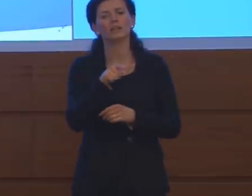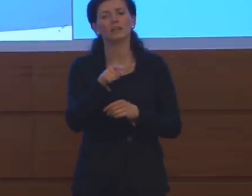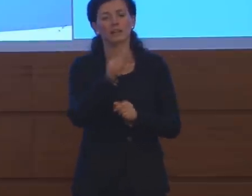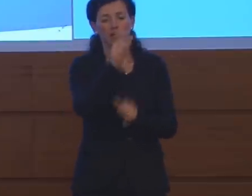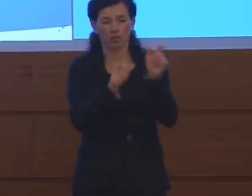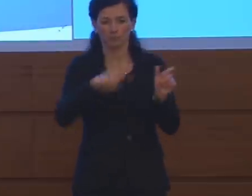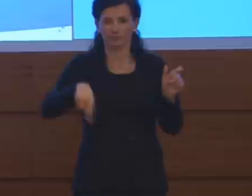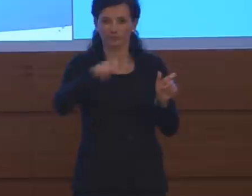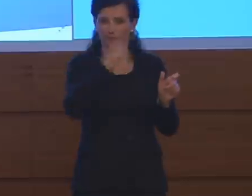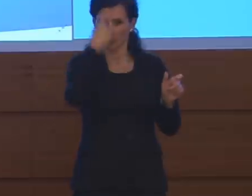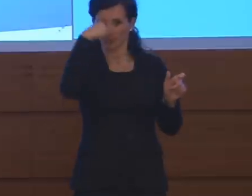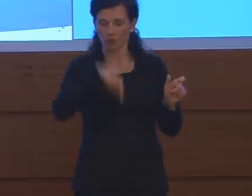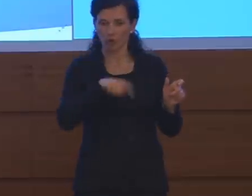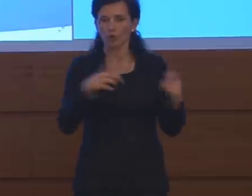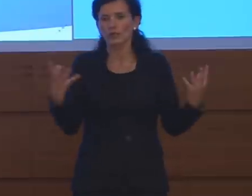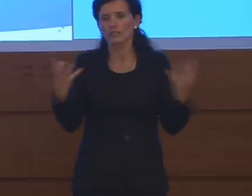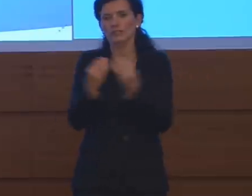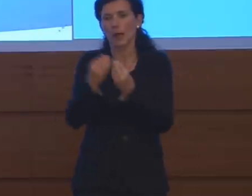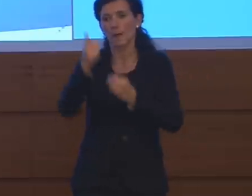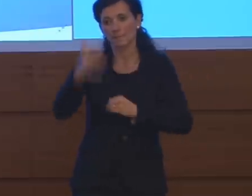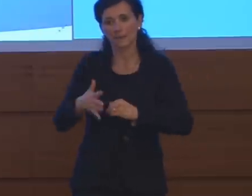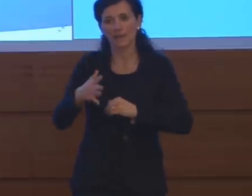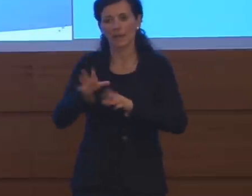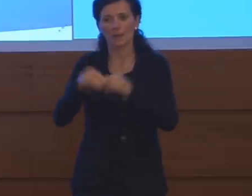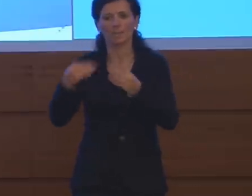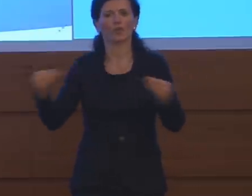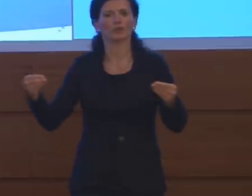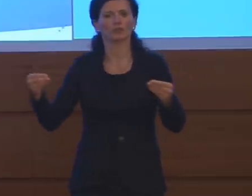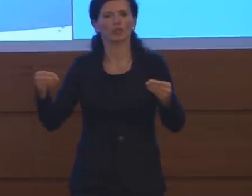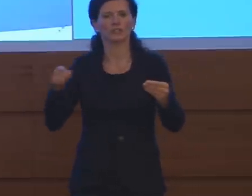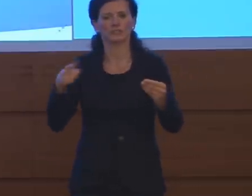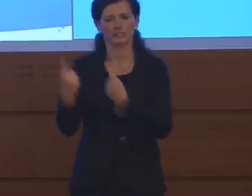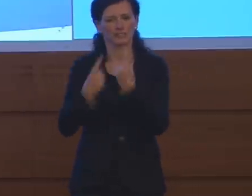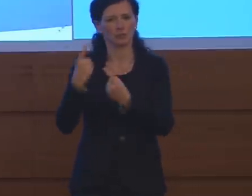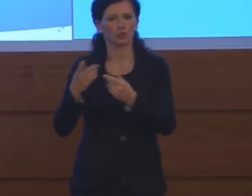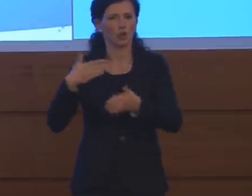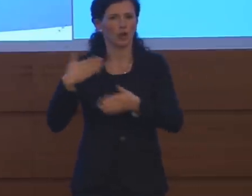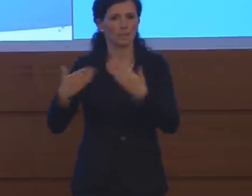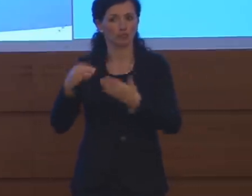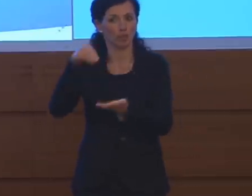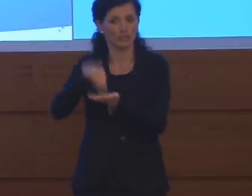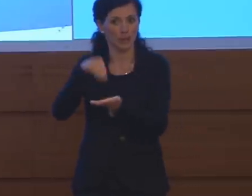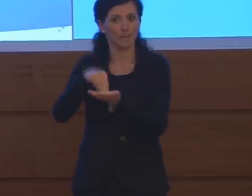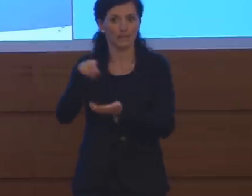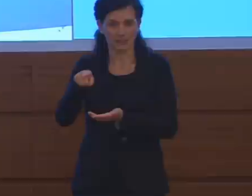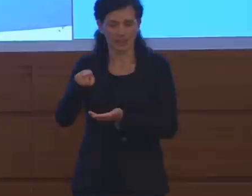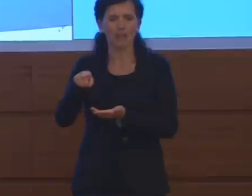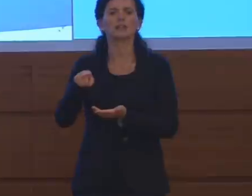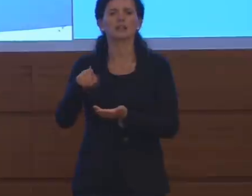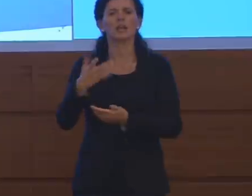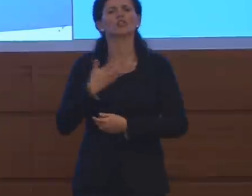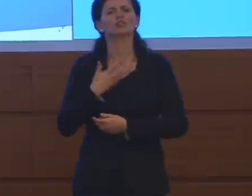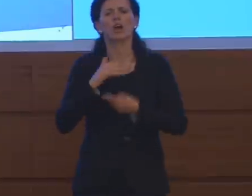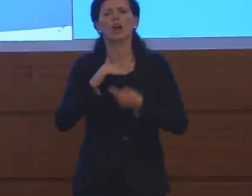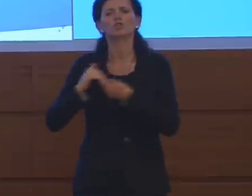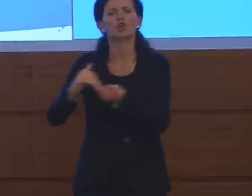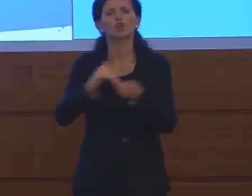altri mille professionisti messi in campo dalle società di